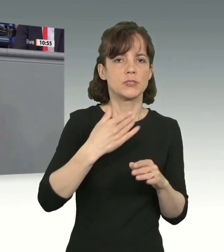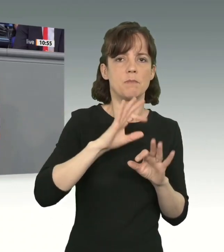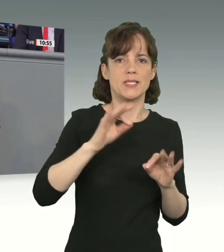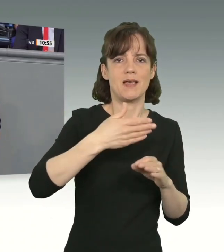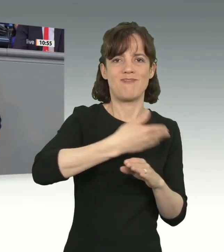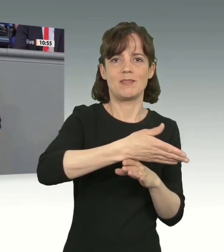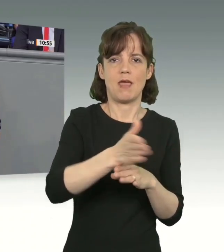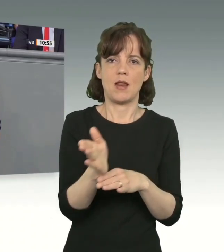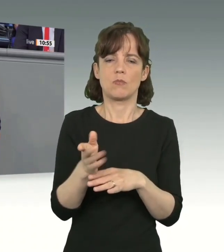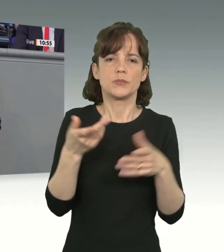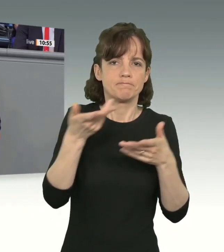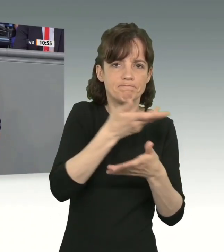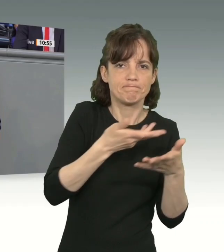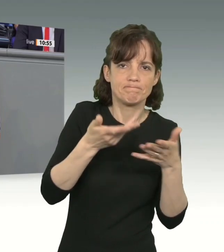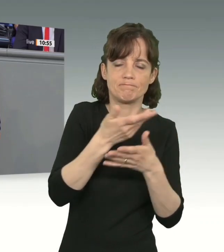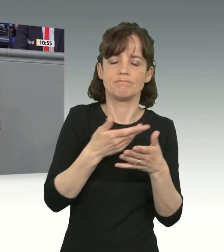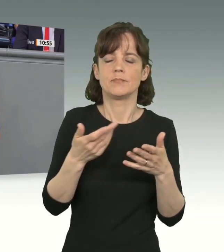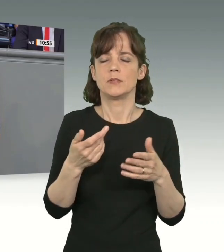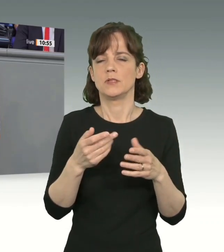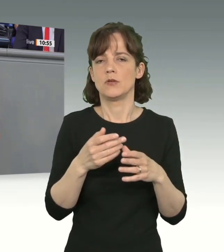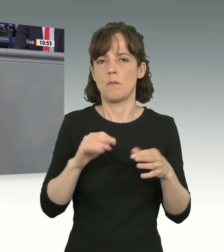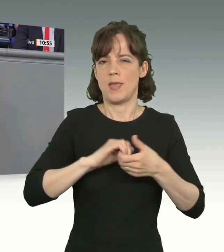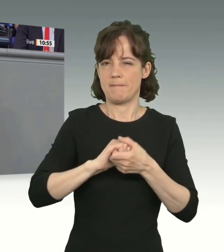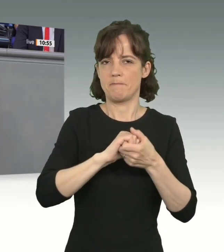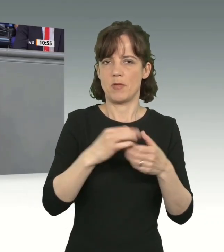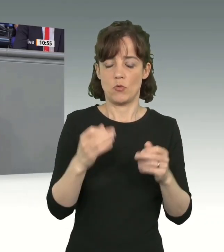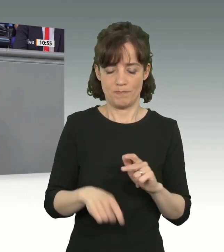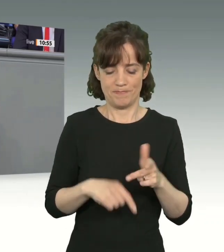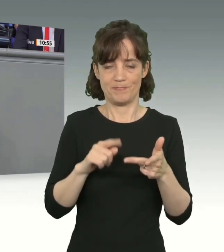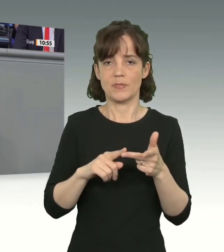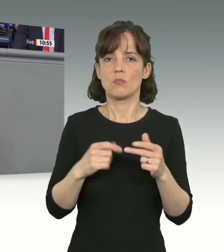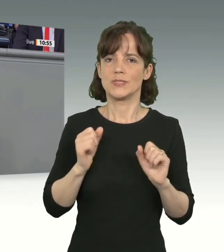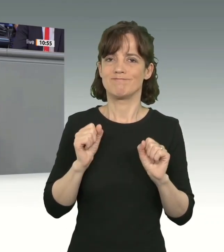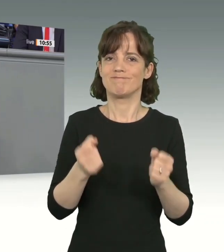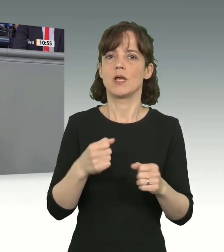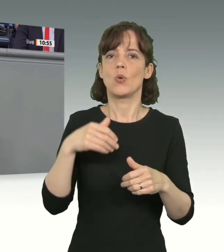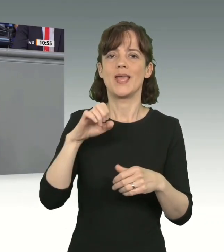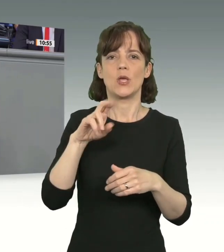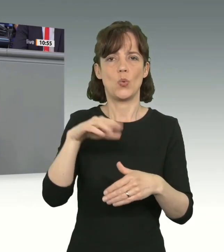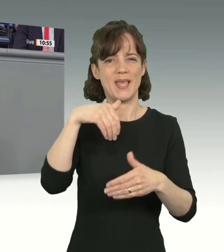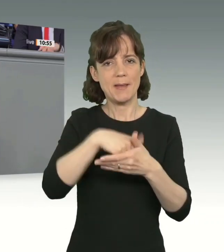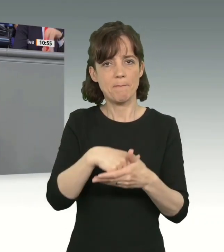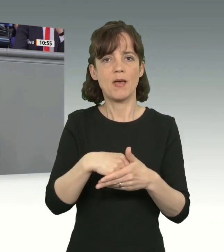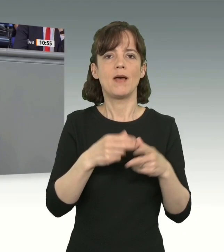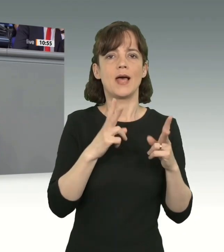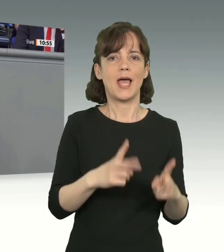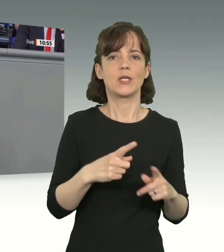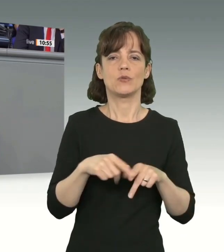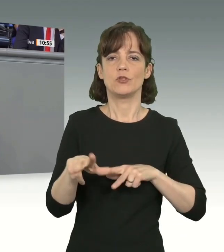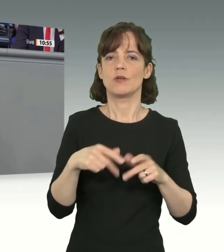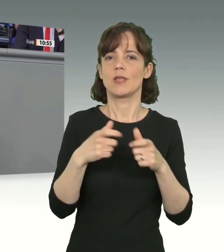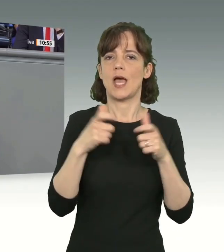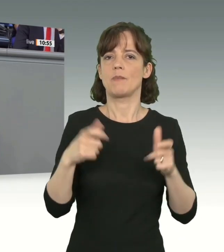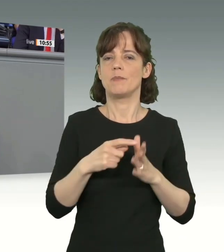zusammenstehen. Und drittens. Wir sollten uns dafür einsetzen, dass sich auch innerhalb der EU die rechtlichen und wirtschaftlichen Rahmenbedingungen für